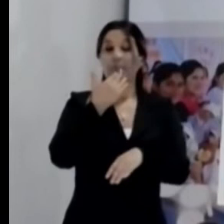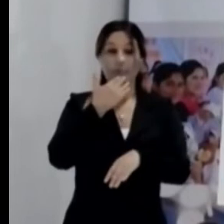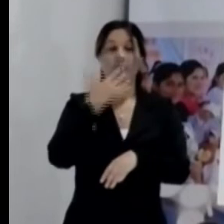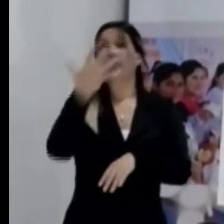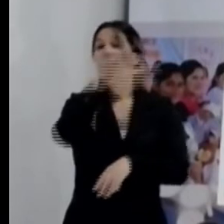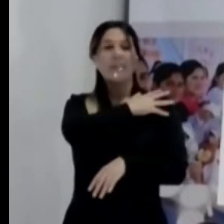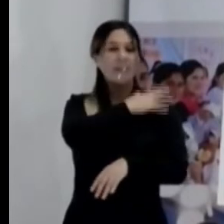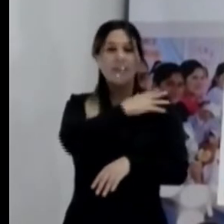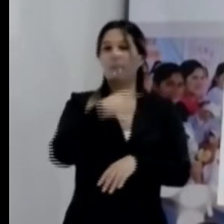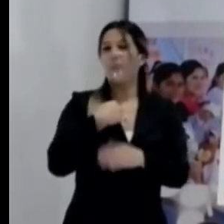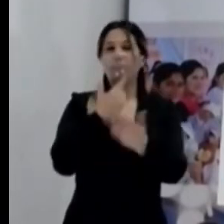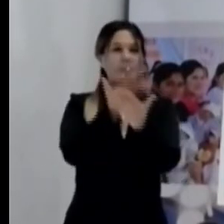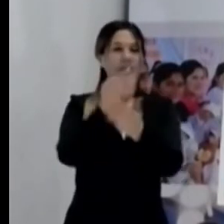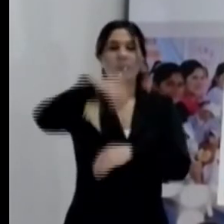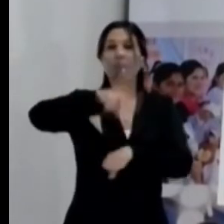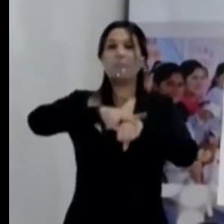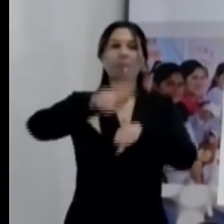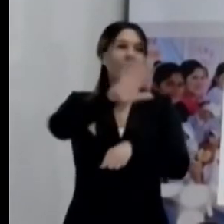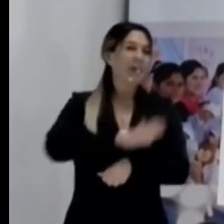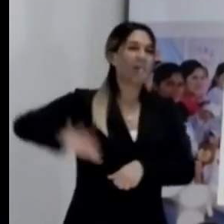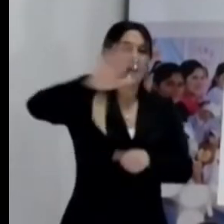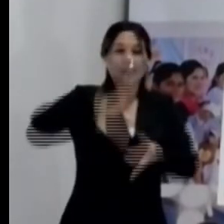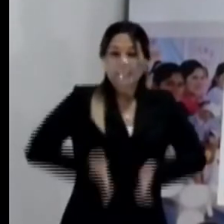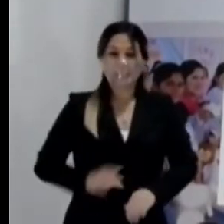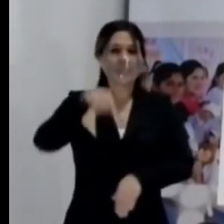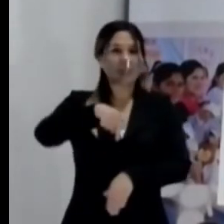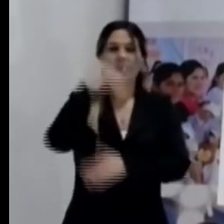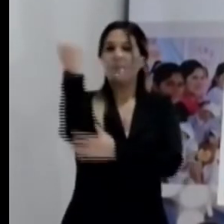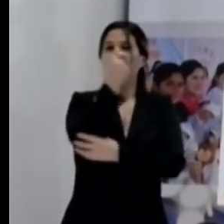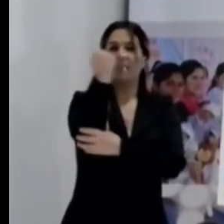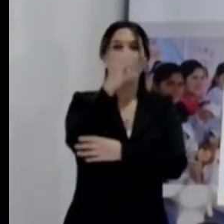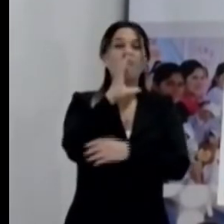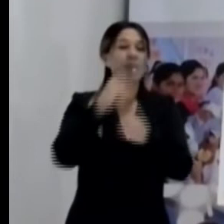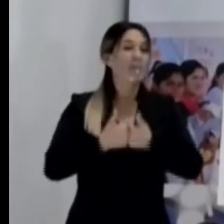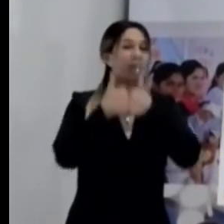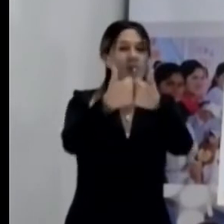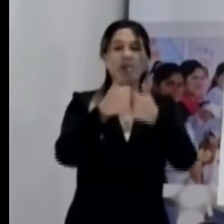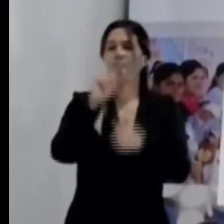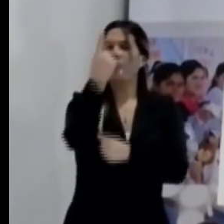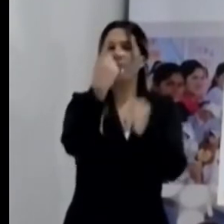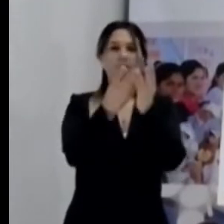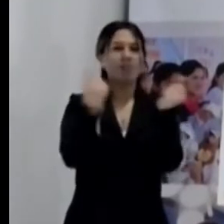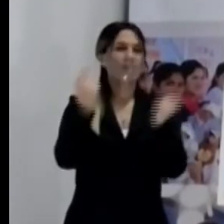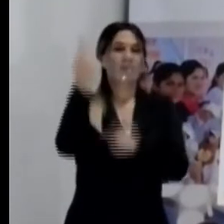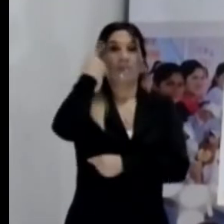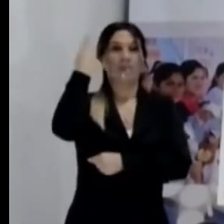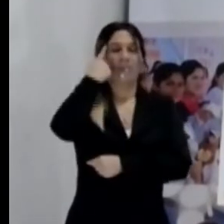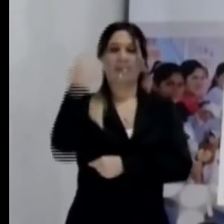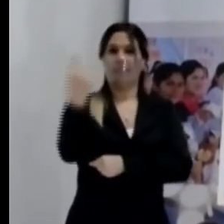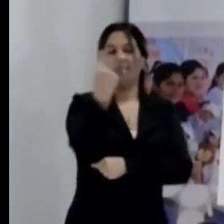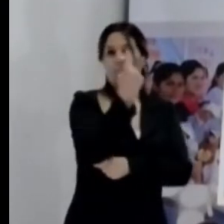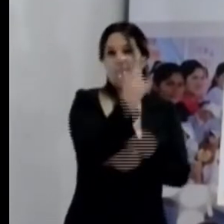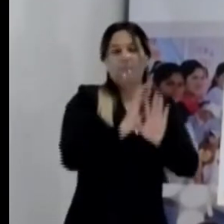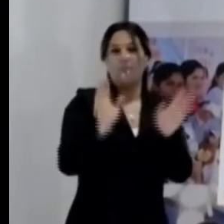creo que como nación, la única posibilidad de salir adelante con esto es que realmente tengamos conciencia de la situación en la que estamos. No podemos